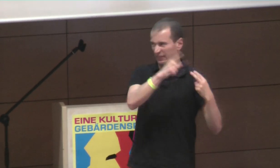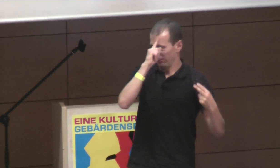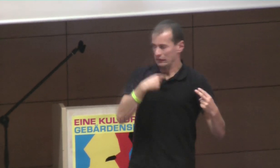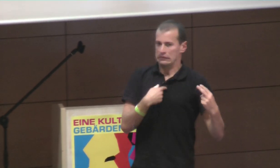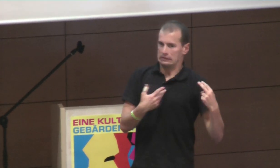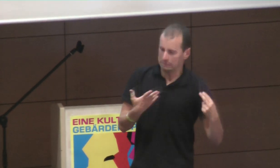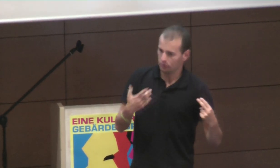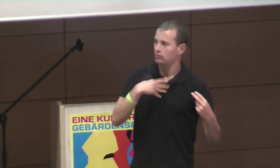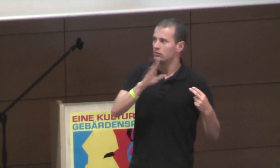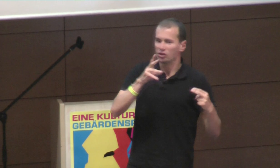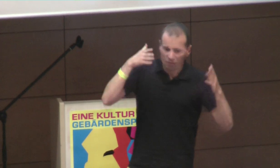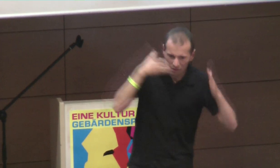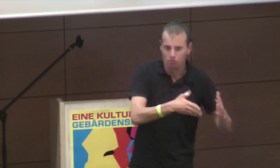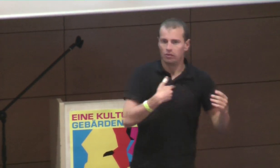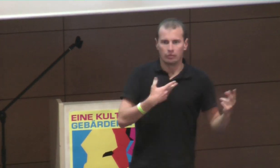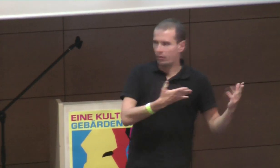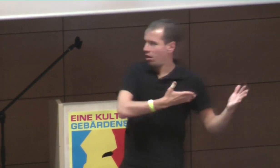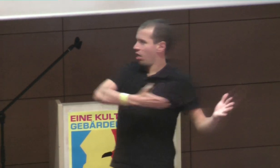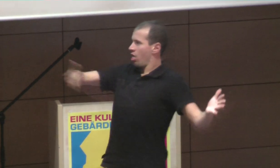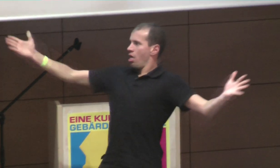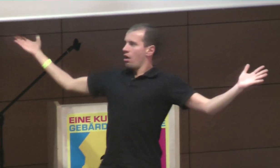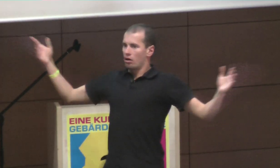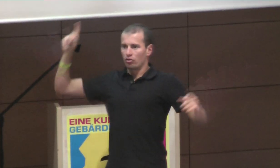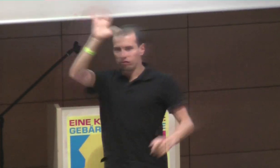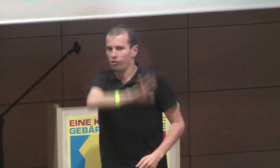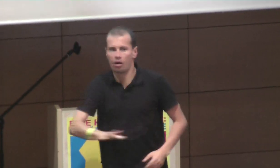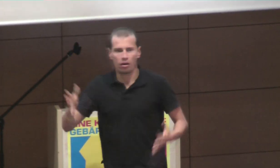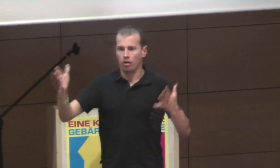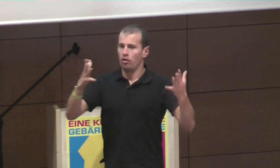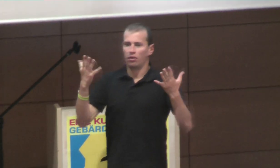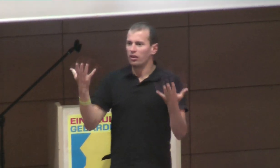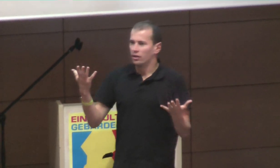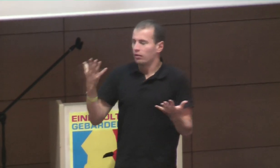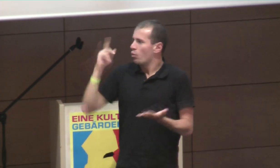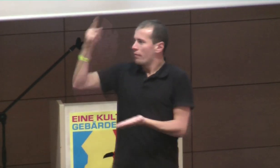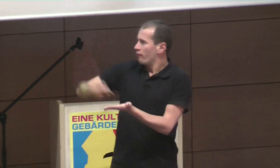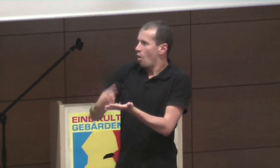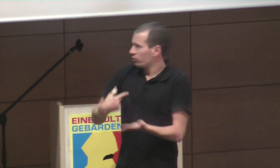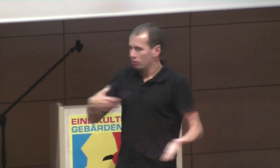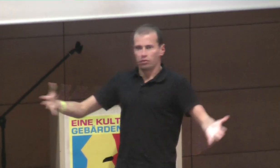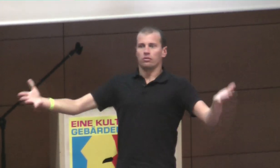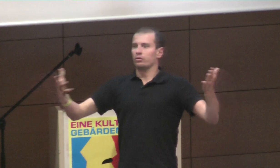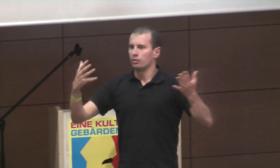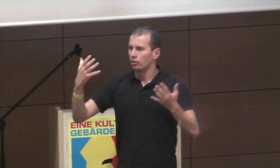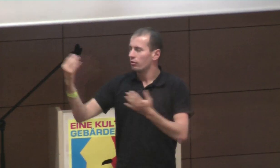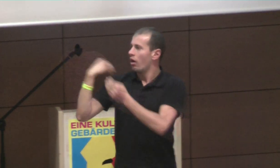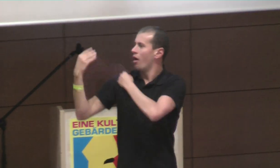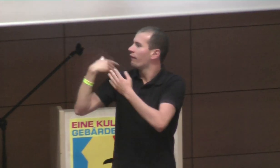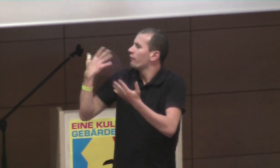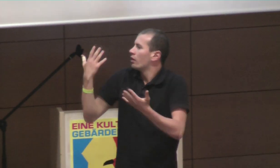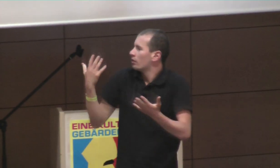Ansprechpartner für Politik sehen, und, ähm, ich kann ja gar nicht für alle da sein, ja, für ganz Deutschland, also da bin ich auch überfordert, ich kann mich auf die